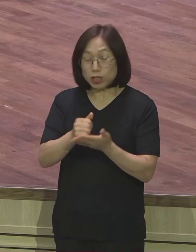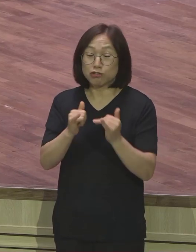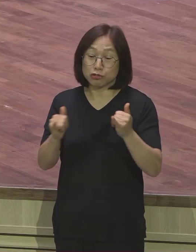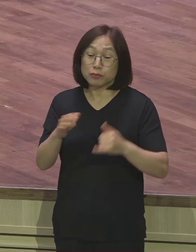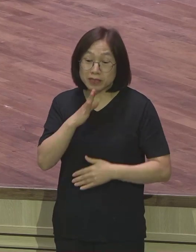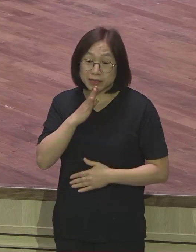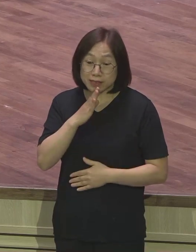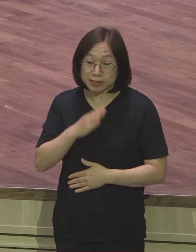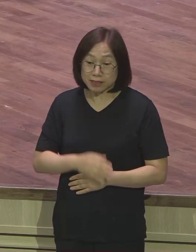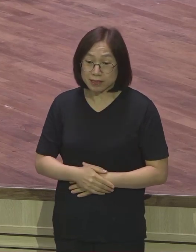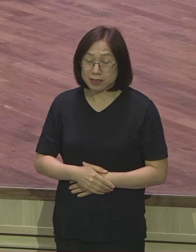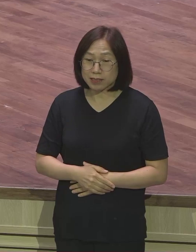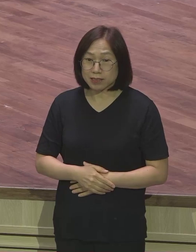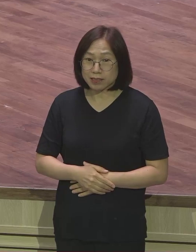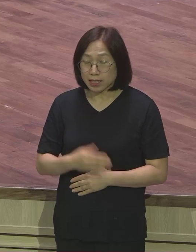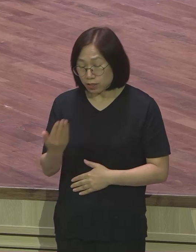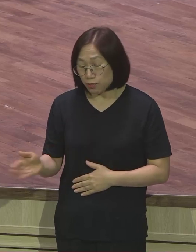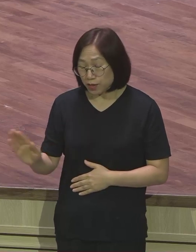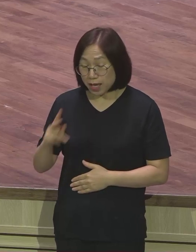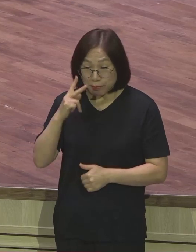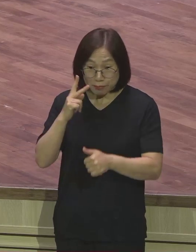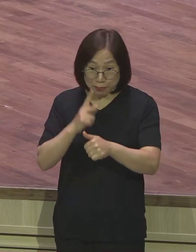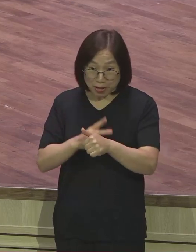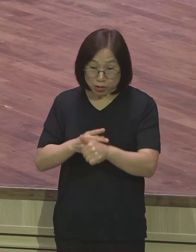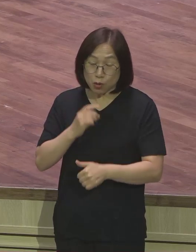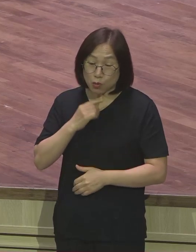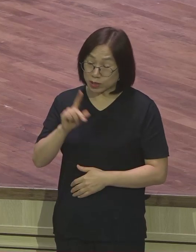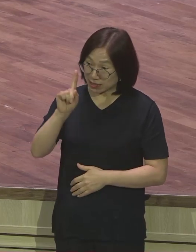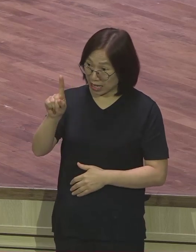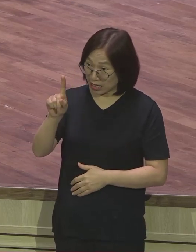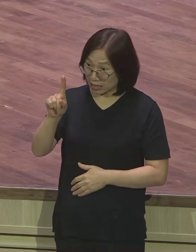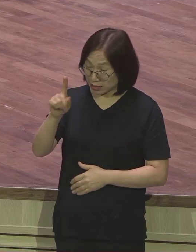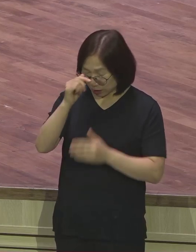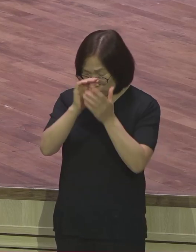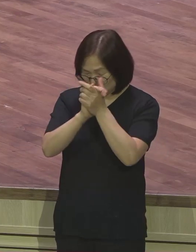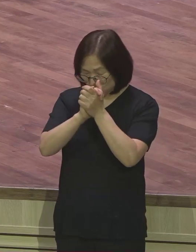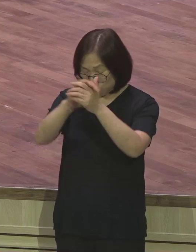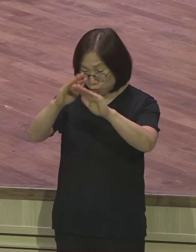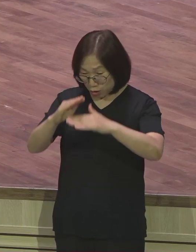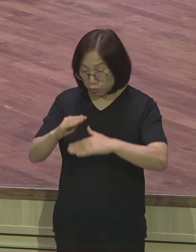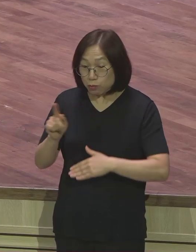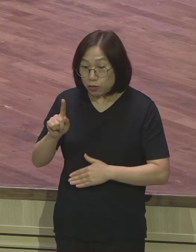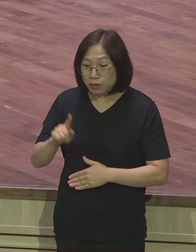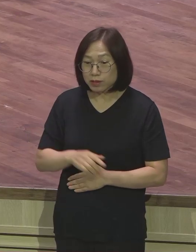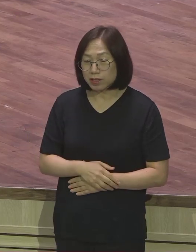그런데 바울은 오직 한 가지 뭐라고 기도합니까? 무슨 기도 제목을 내고 있습니까?